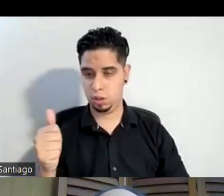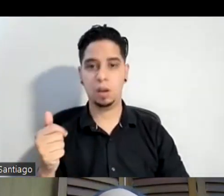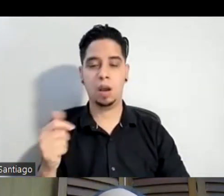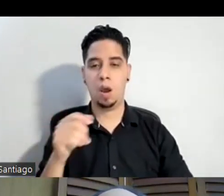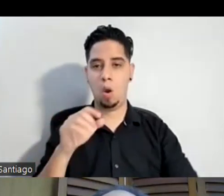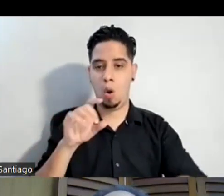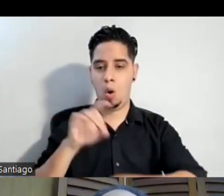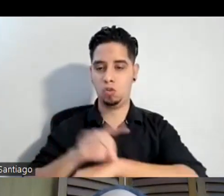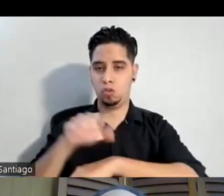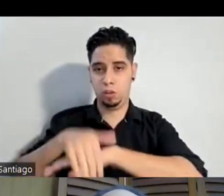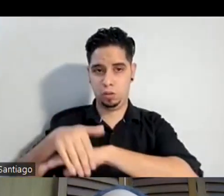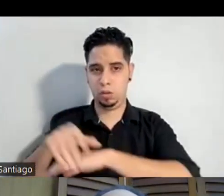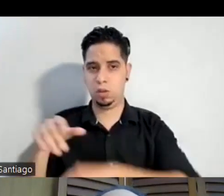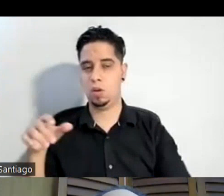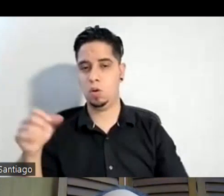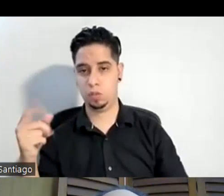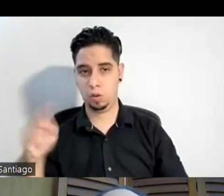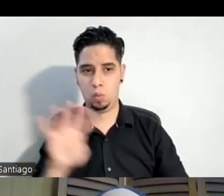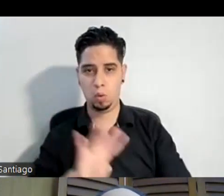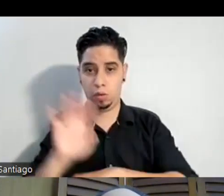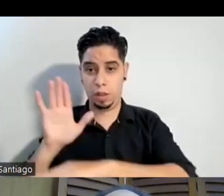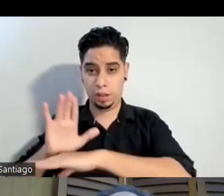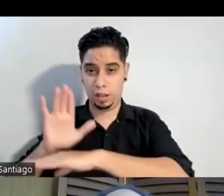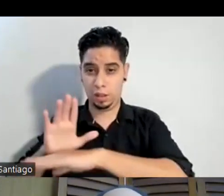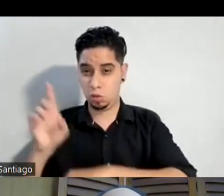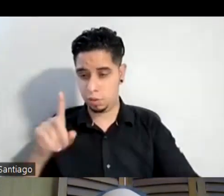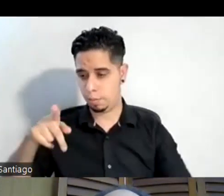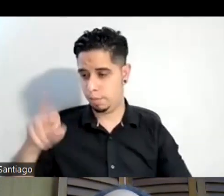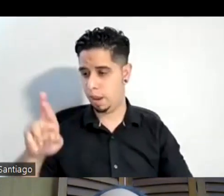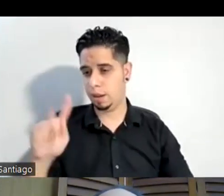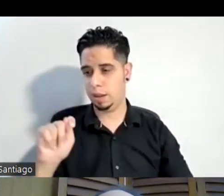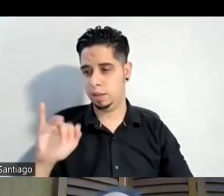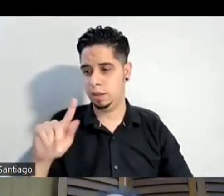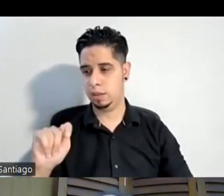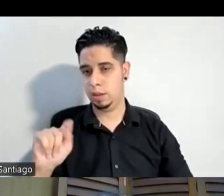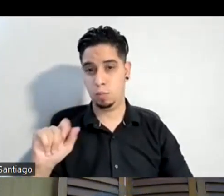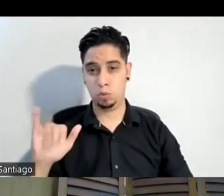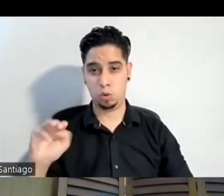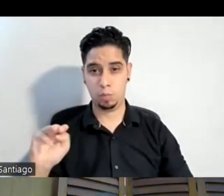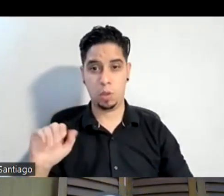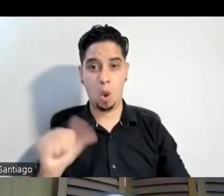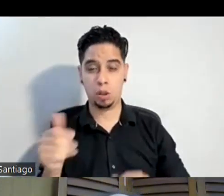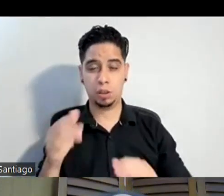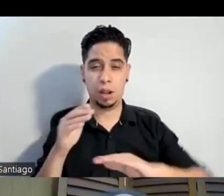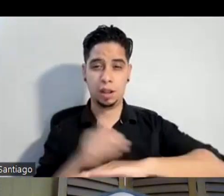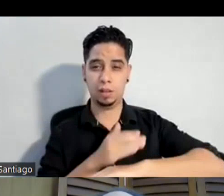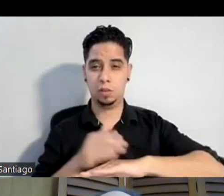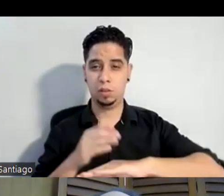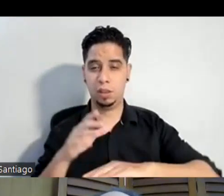tarde y donde están en prticket.com ahí es que otra canción de navidad de mi papá digo de José Luis Ramos